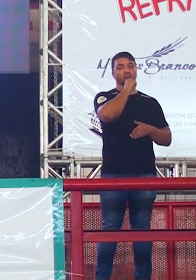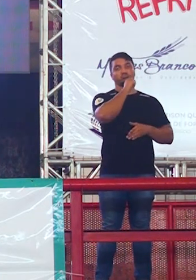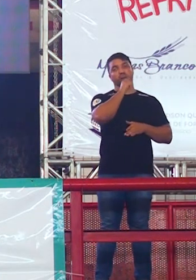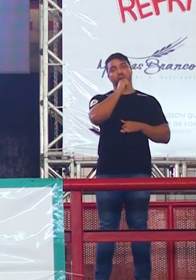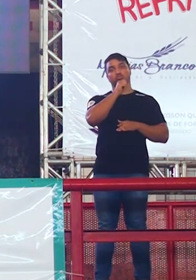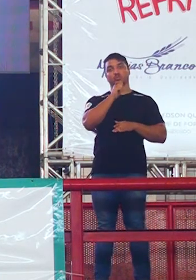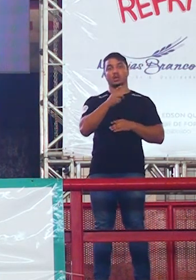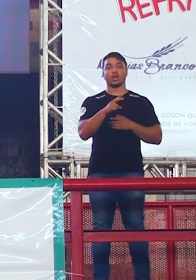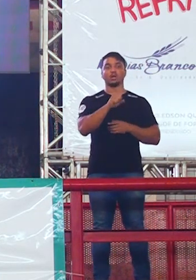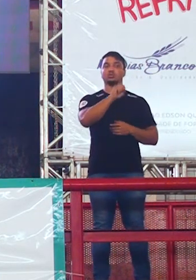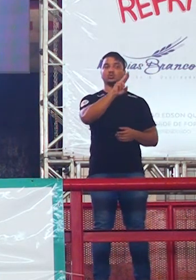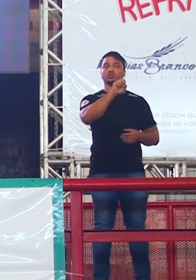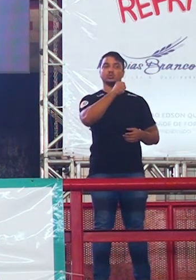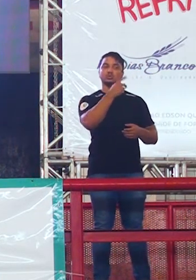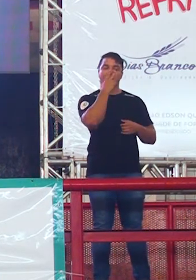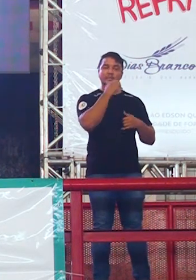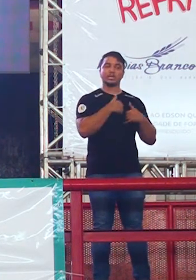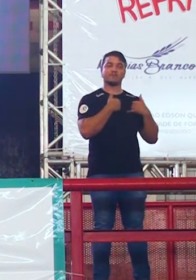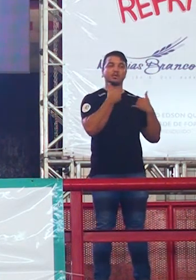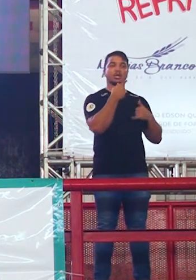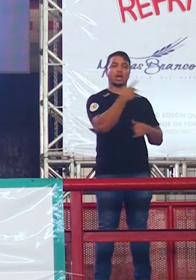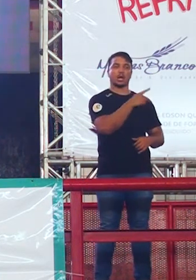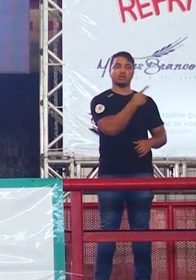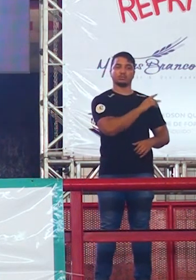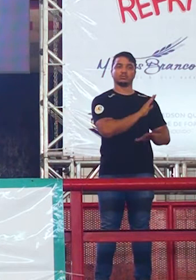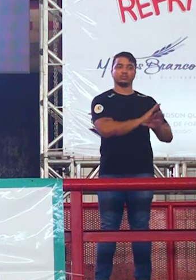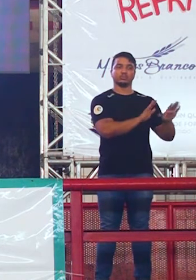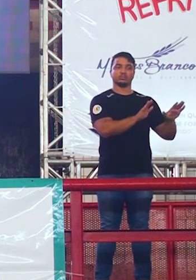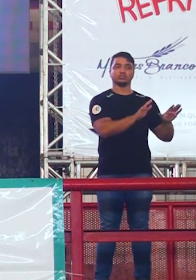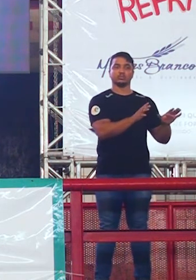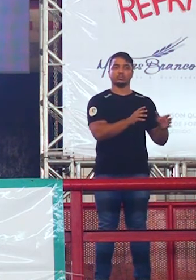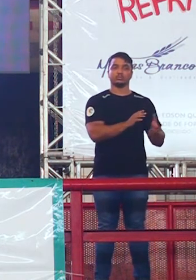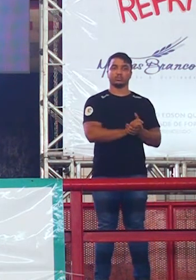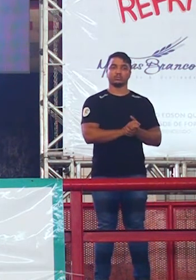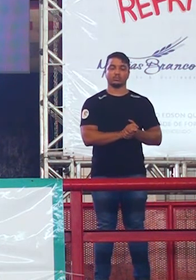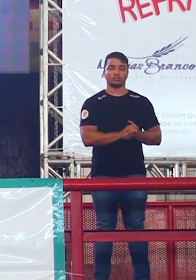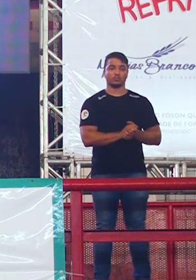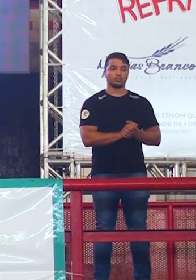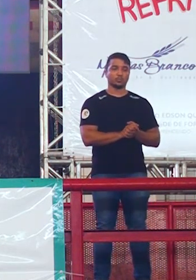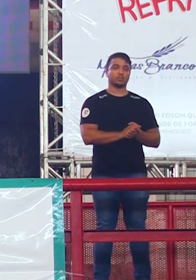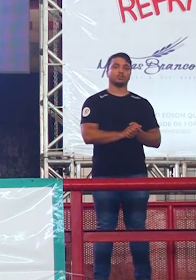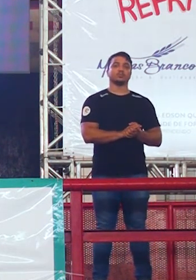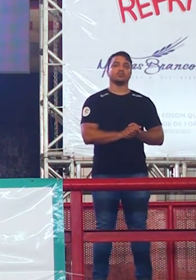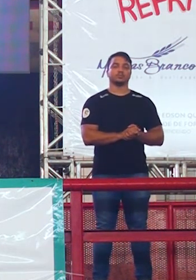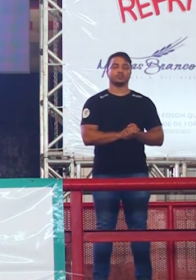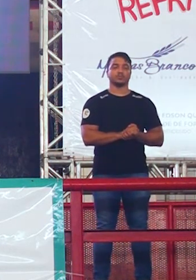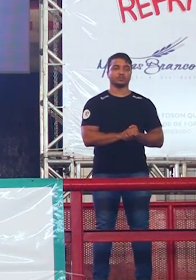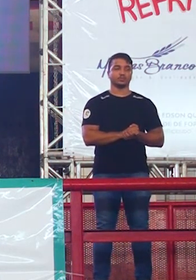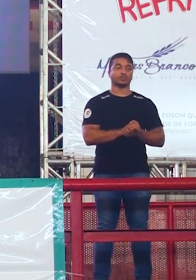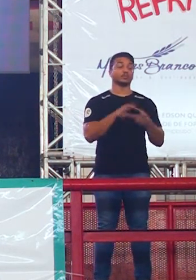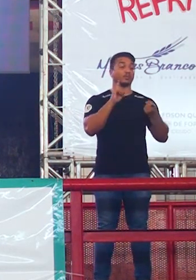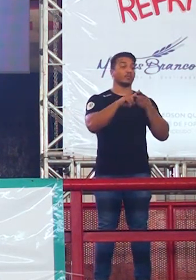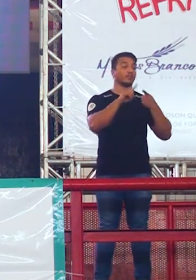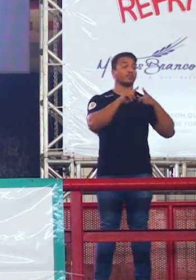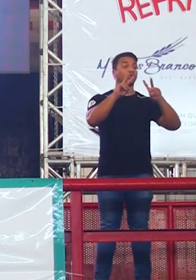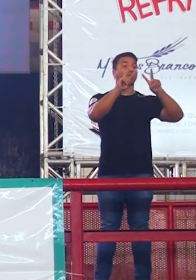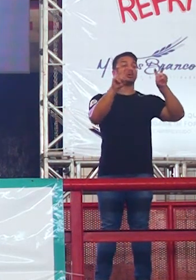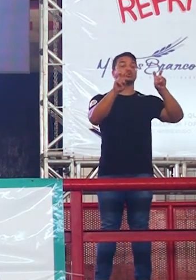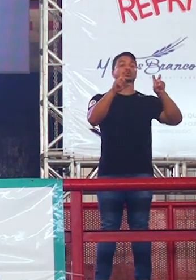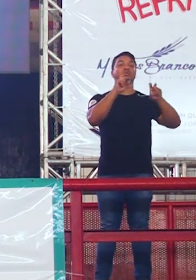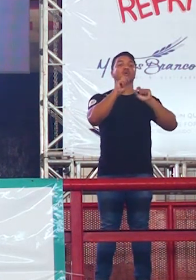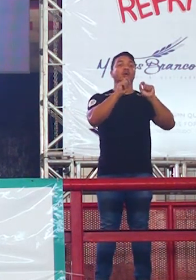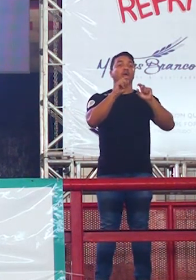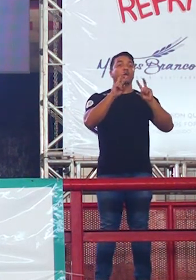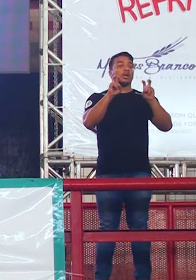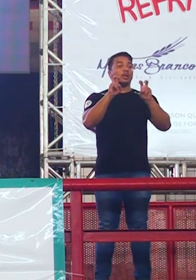ao aniversário do SUS, que tal essa dica? Dica anotada. Eles também falaram de